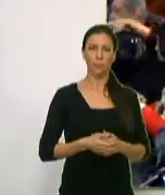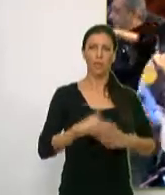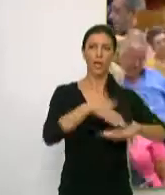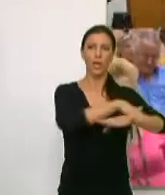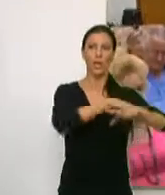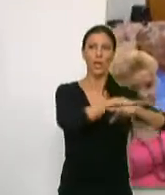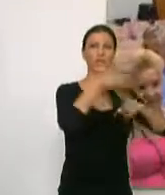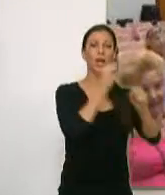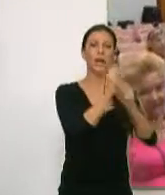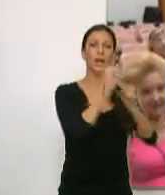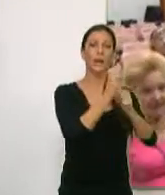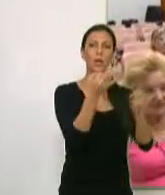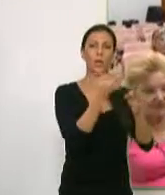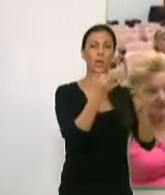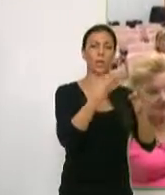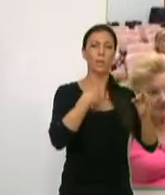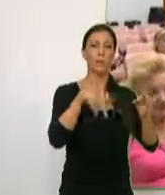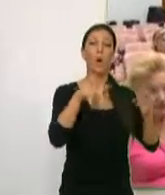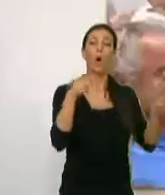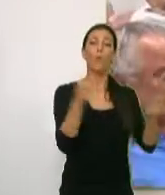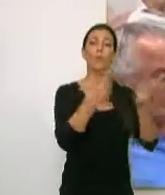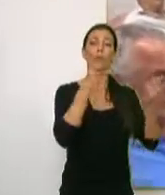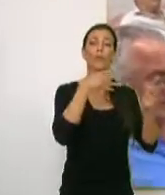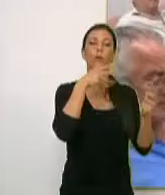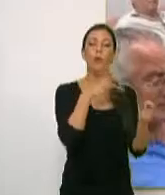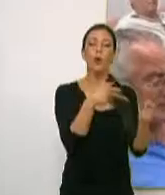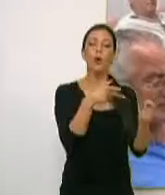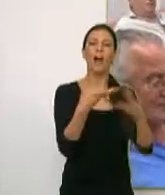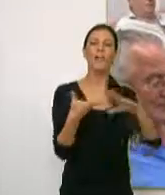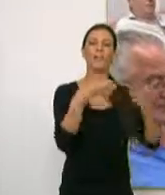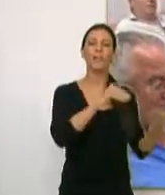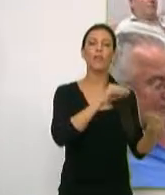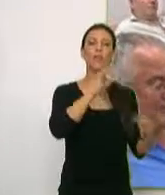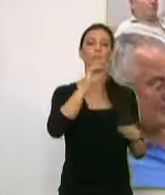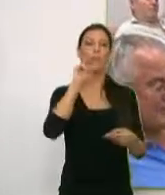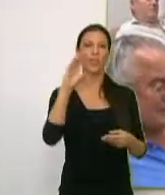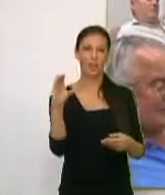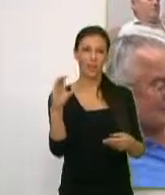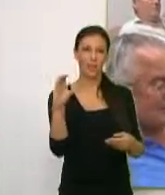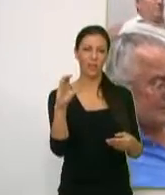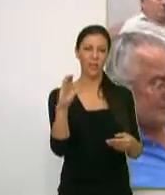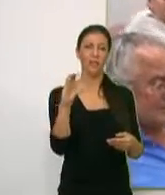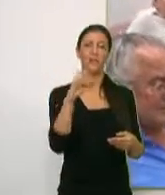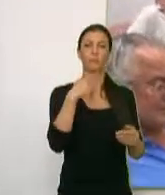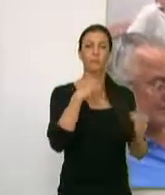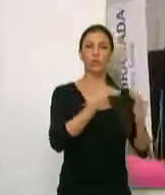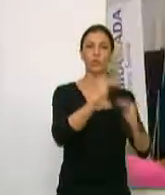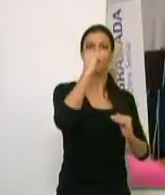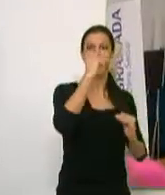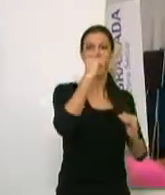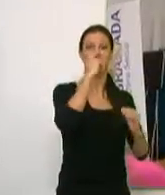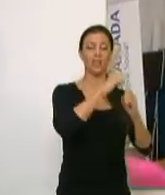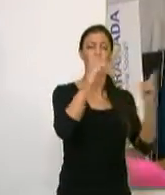La ministra de Empleo ha declarado que la publicación del dato adelantado del IPC con una